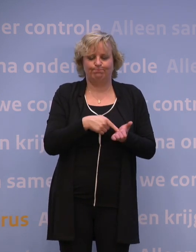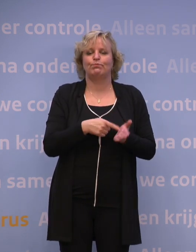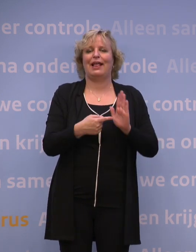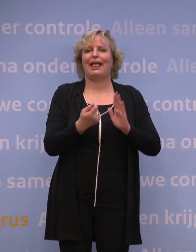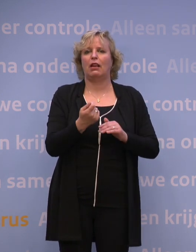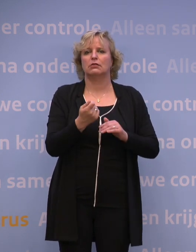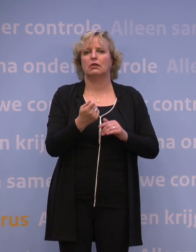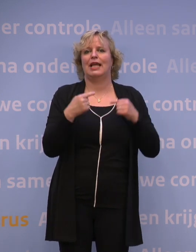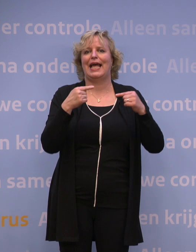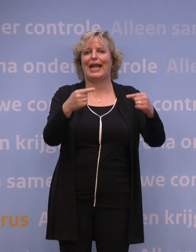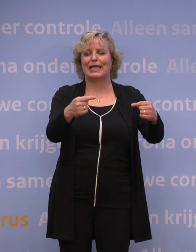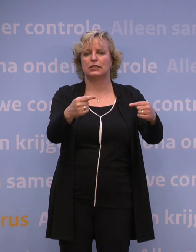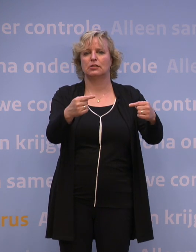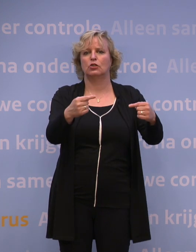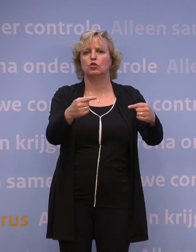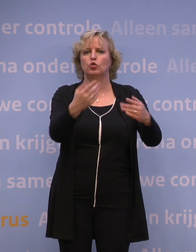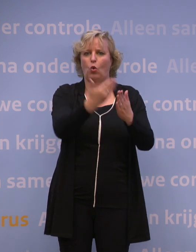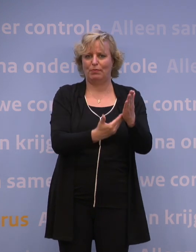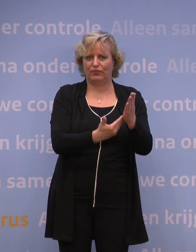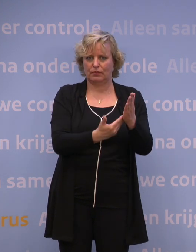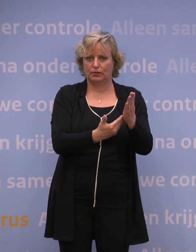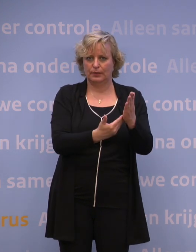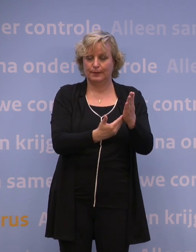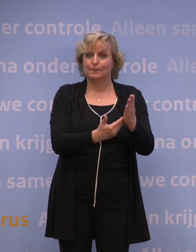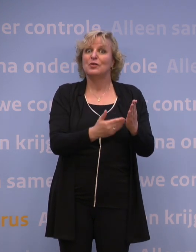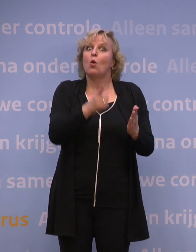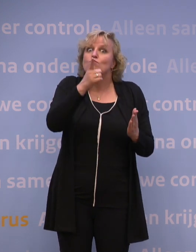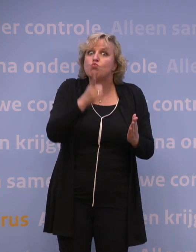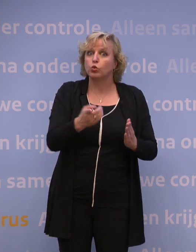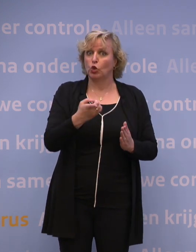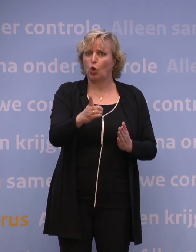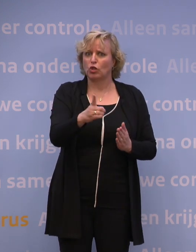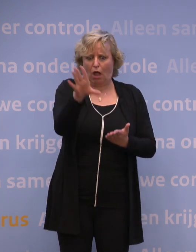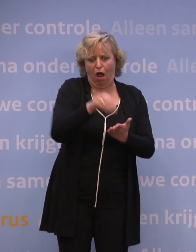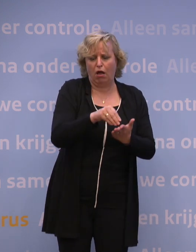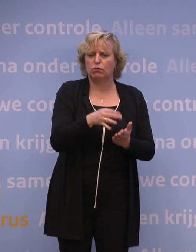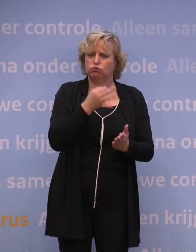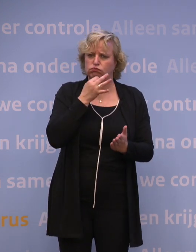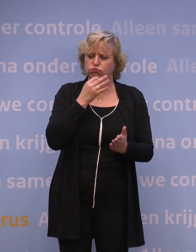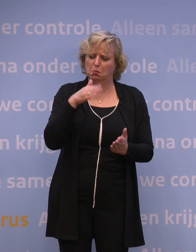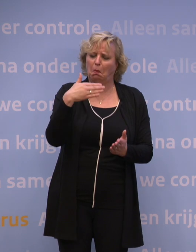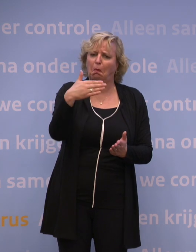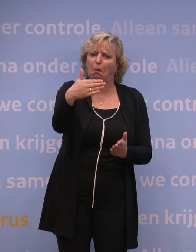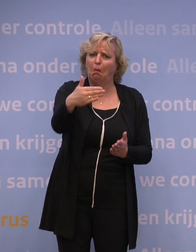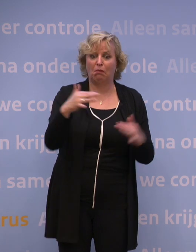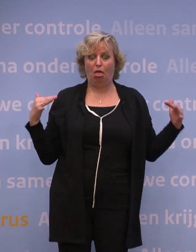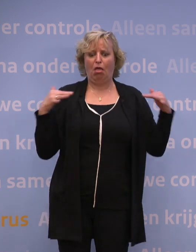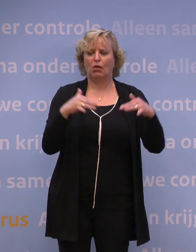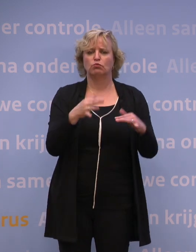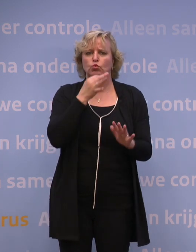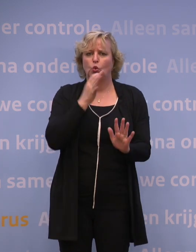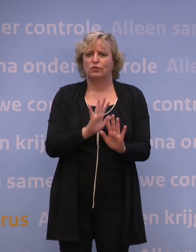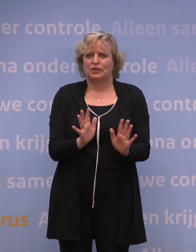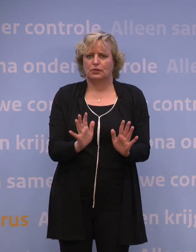geldig. En om rokende service te voorkomen, dat DCC hoef je niet per se op die donderdag te downloaden, dat kun je ook prima in de weken daarna